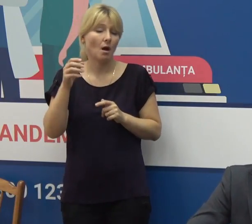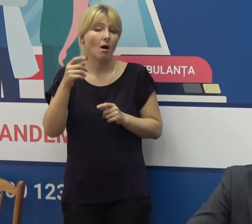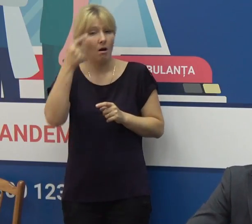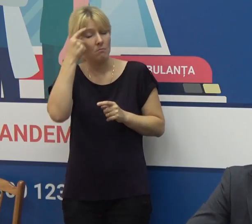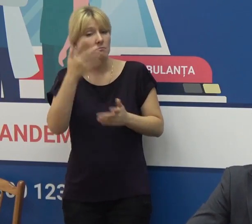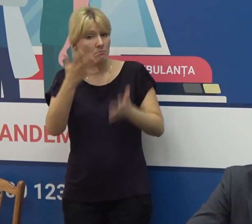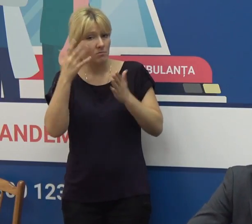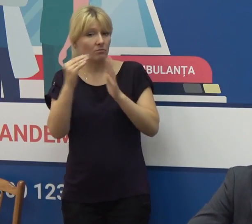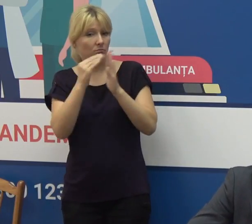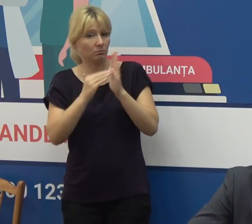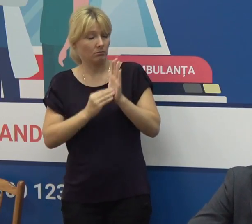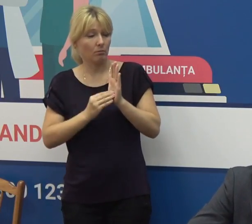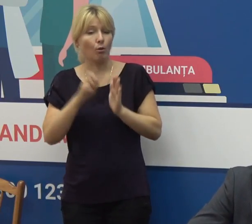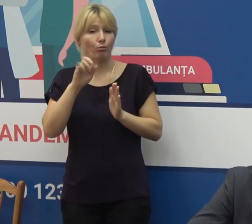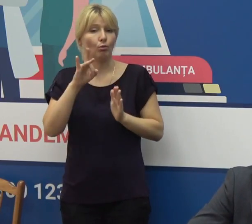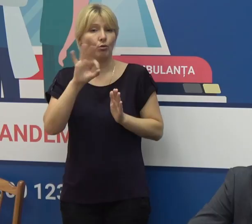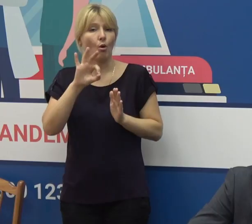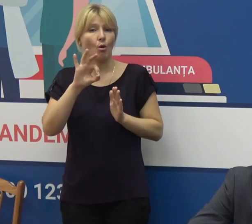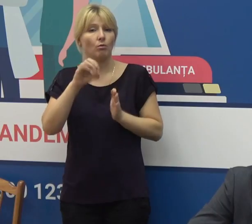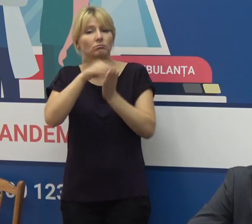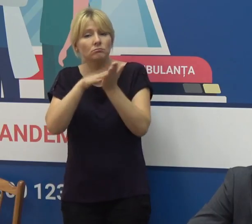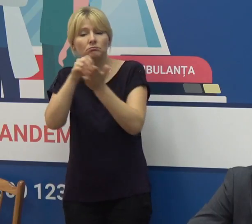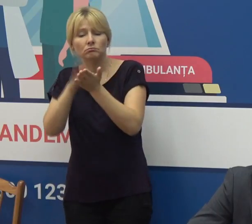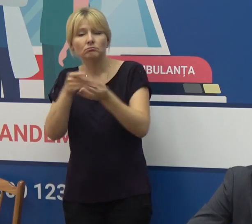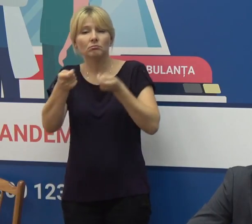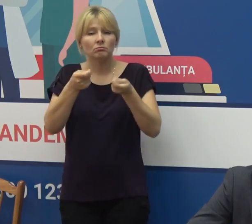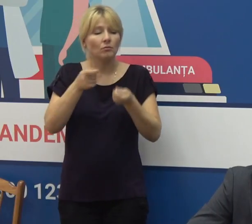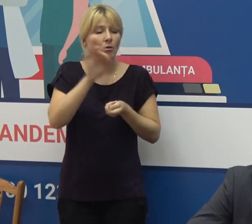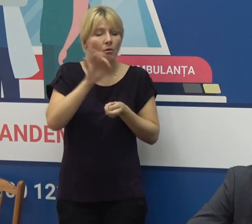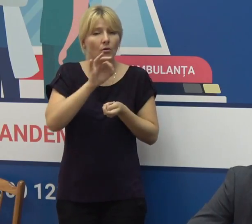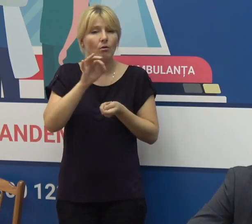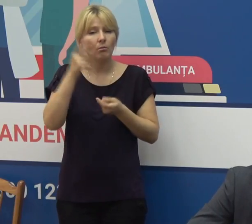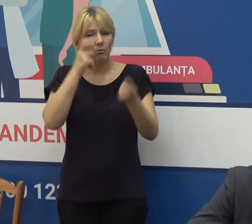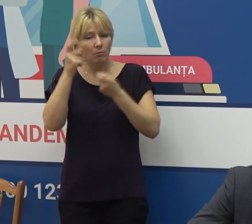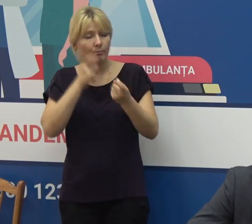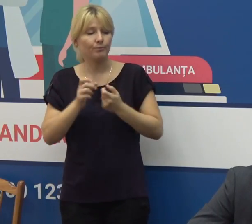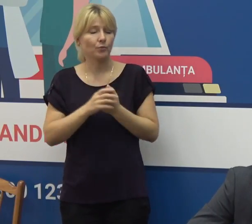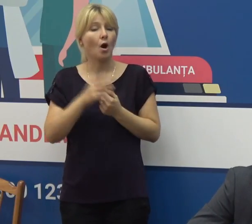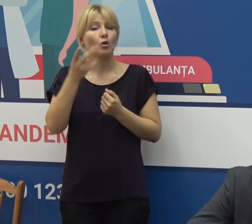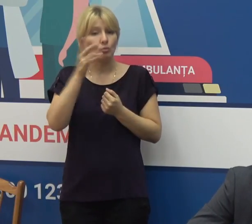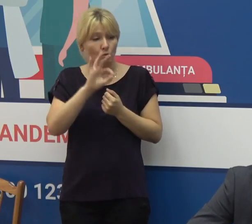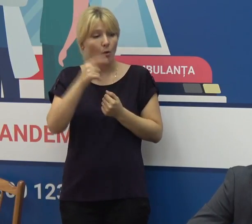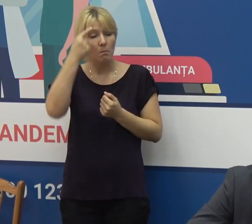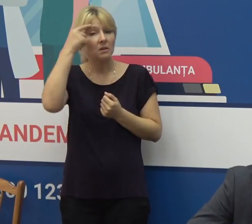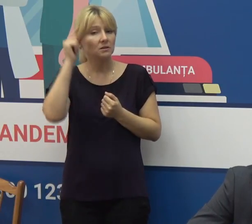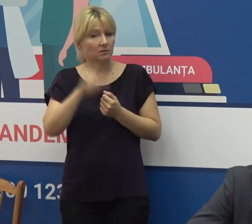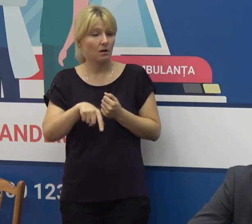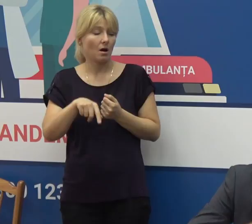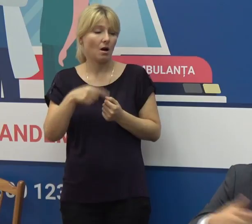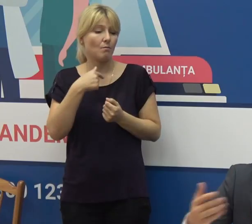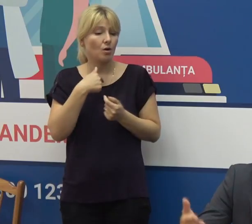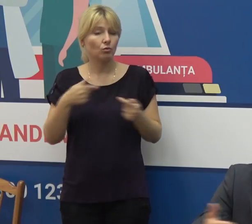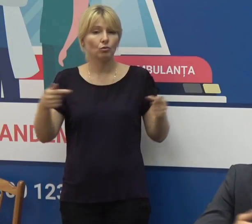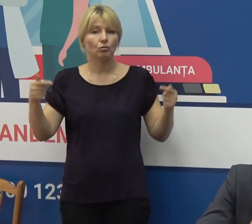datele oficiale Birolul Național de Statistic cu care noi operăm dar obiectiv după cum cunoaștem numărul